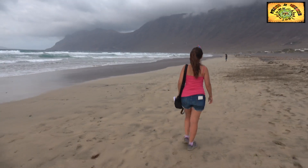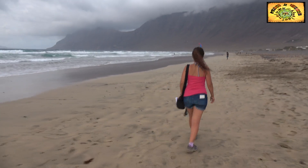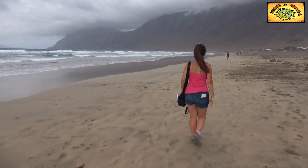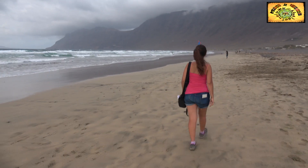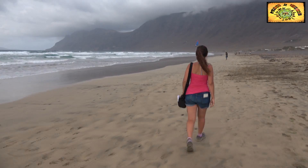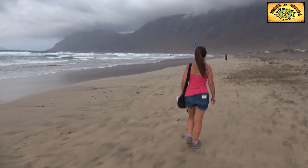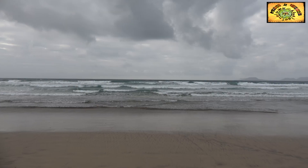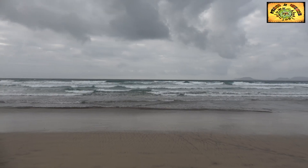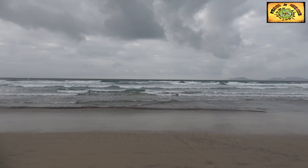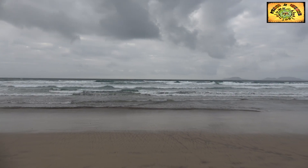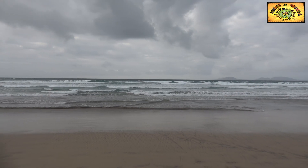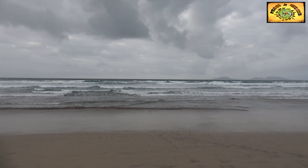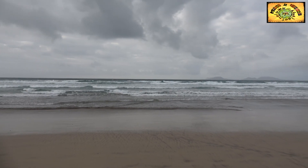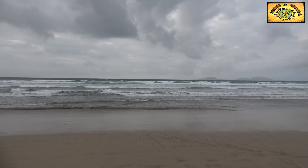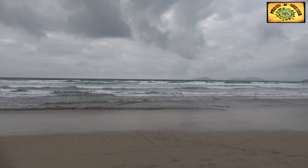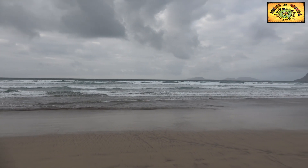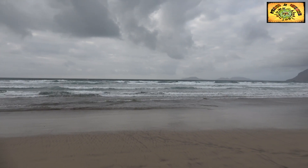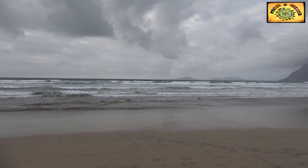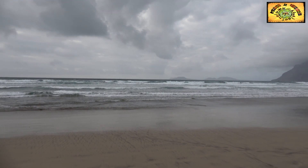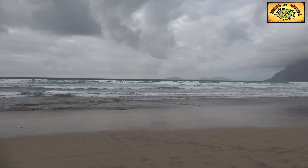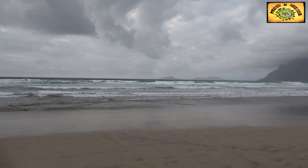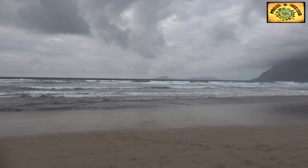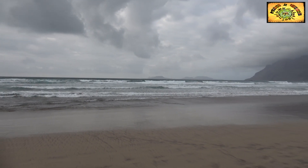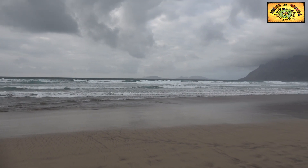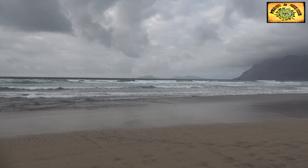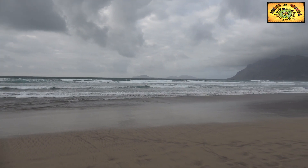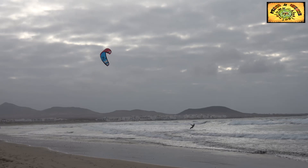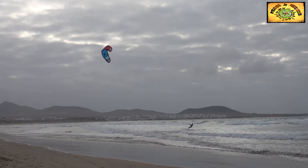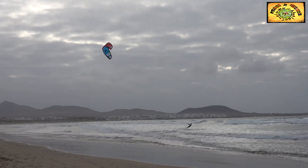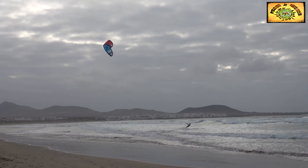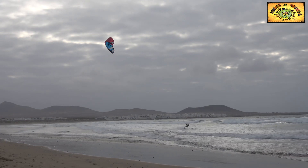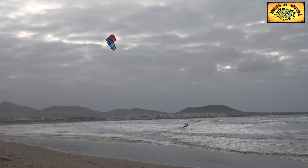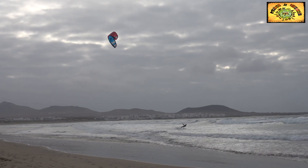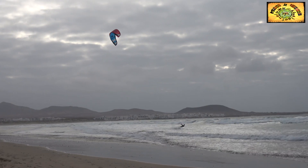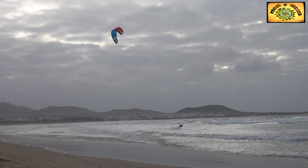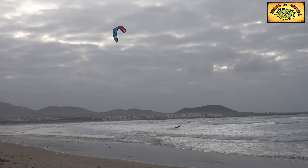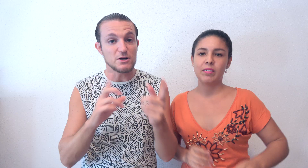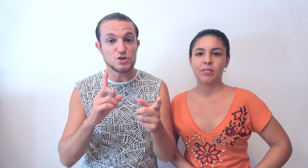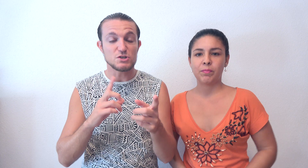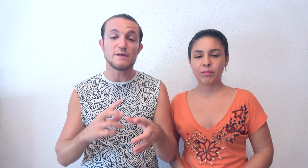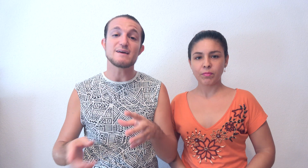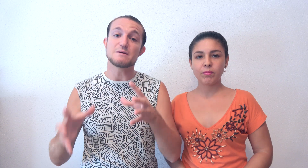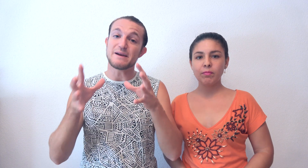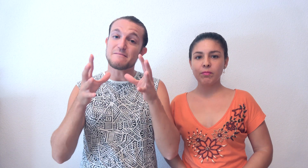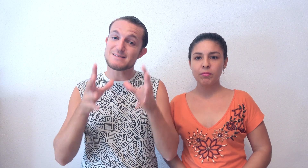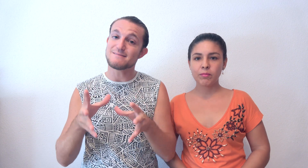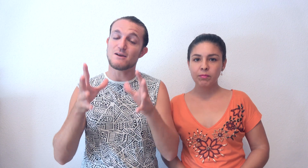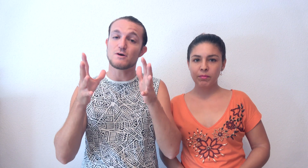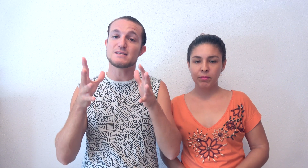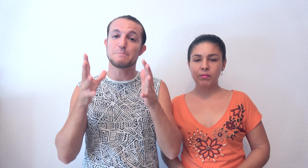Sobre todo también a los que gustan los deportes del agua, como corre un viento bastante fuerte por allí, os va a encantar. Y para que os hagáis una idea, se parece bastante a lo que es la